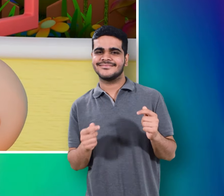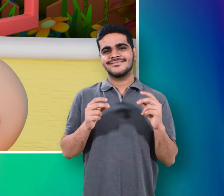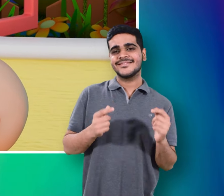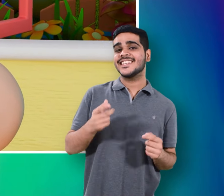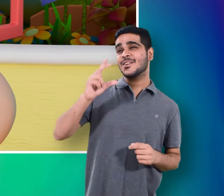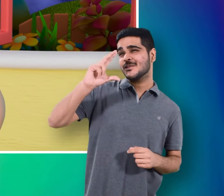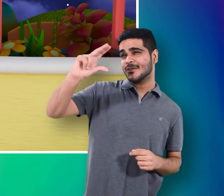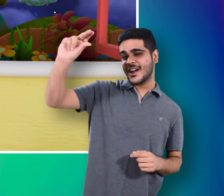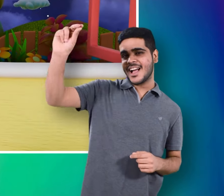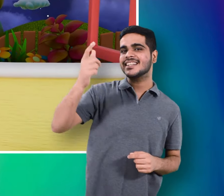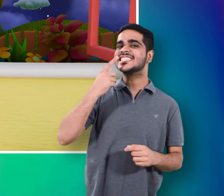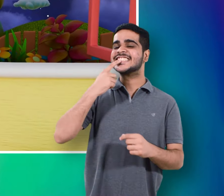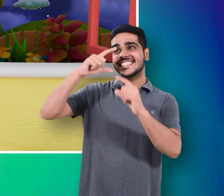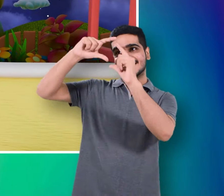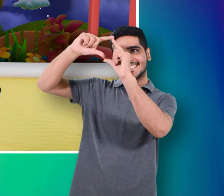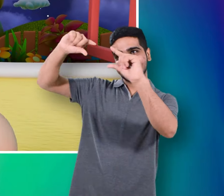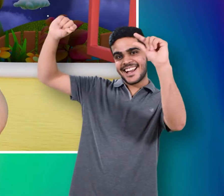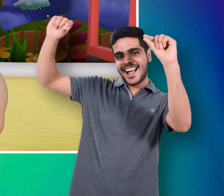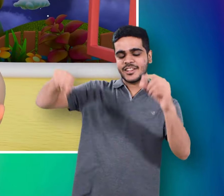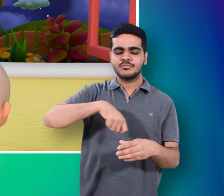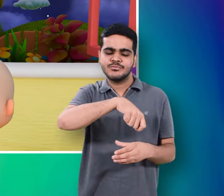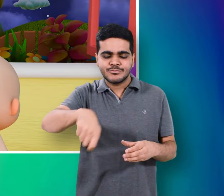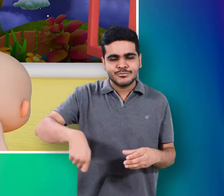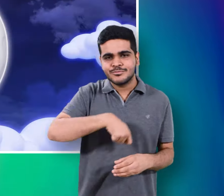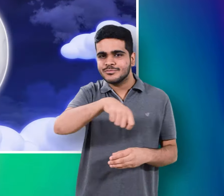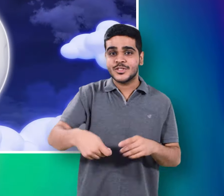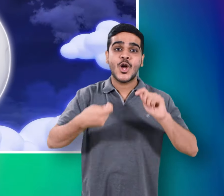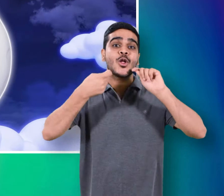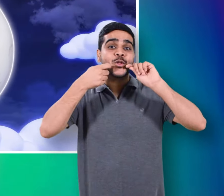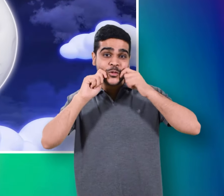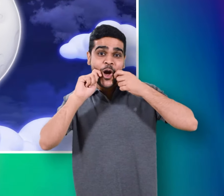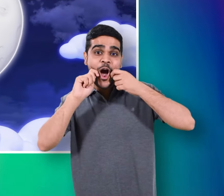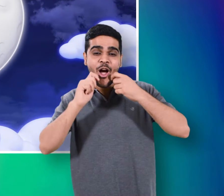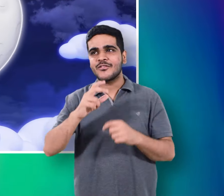चन्दा मा मा दूर के पुए पकाये बूर के